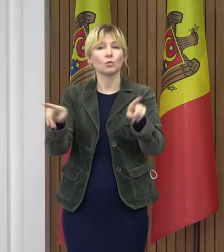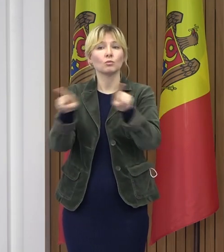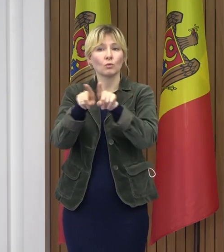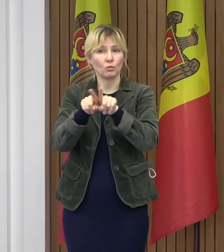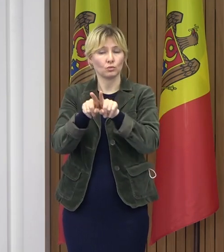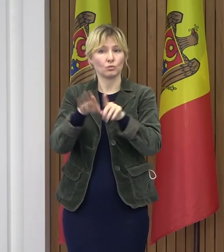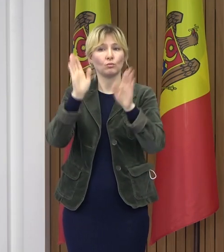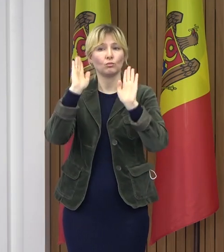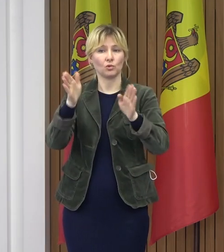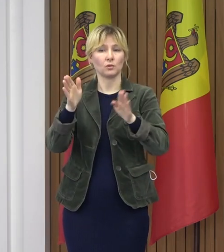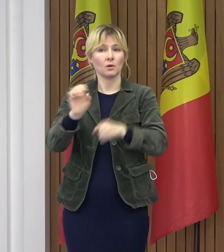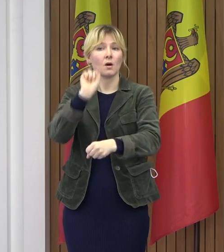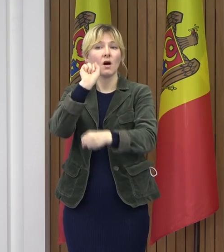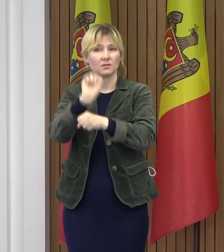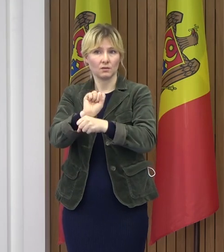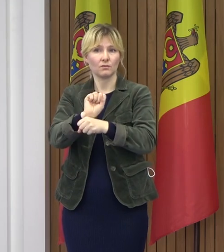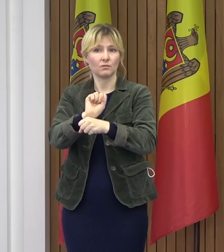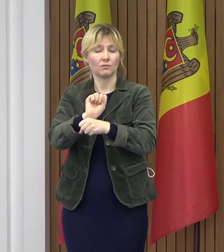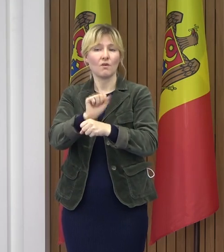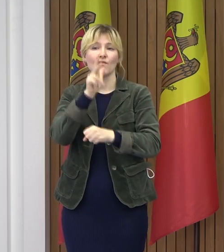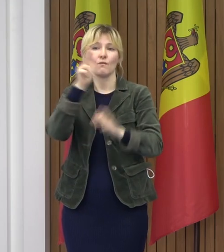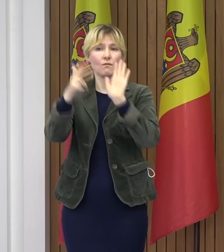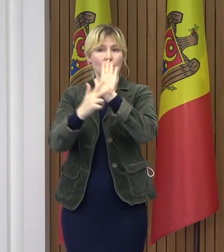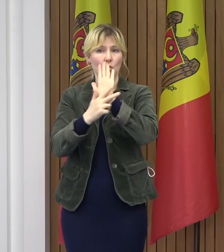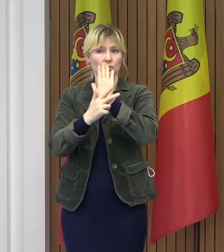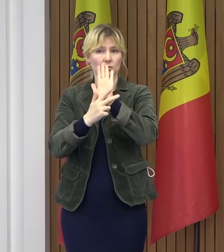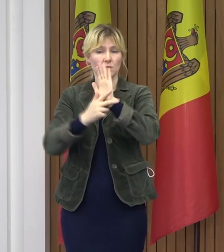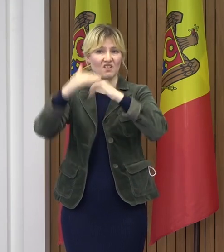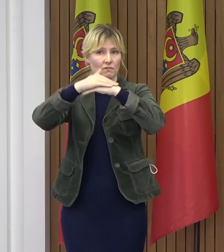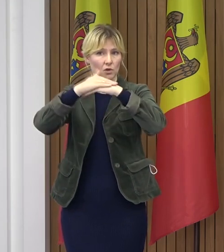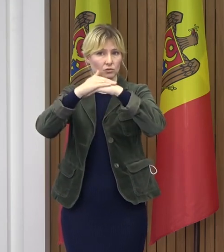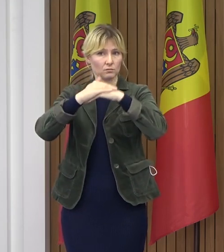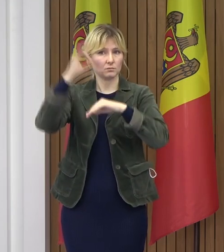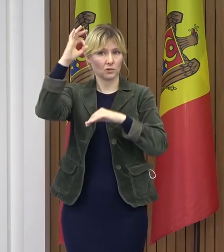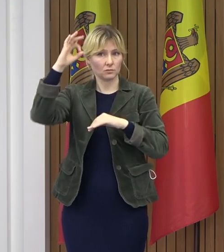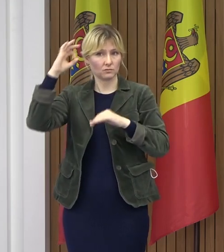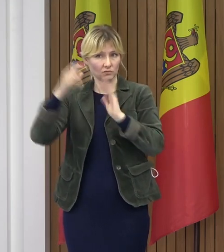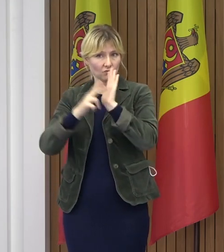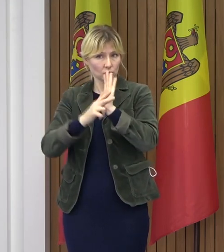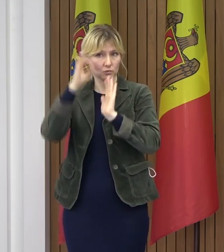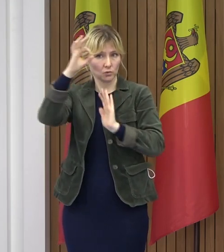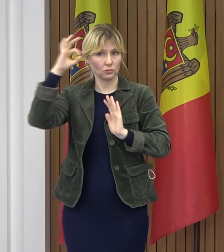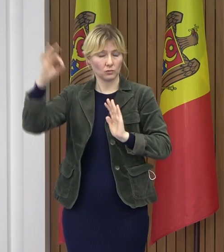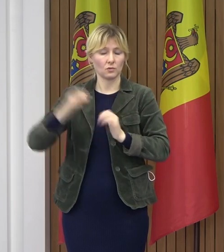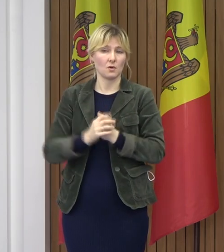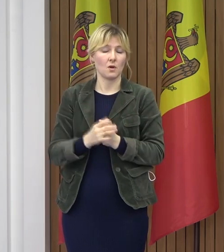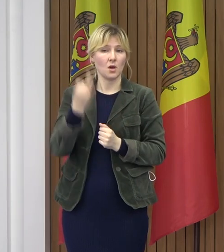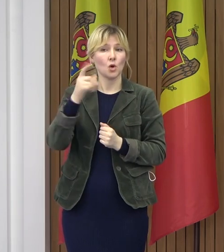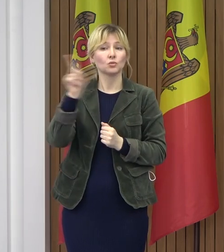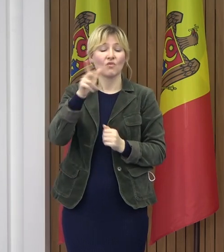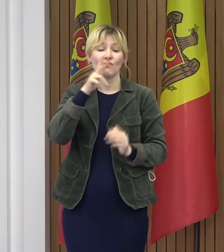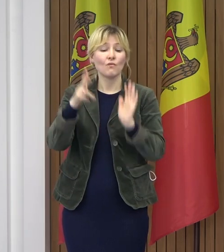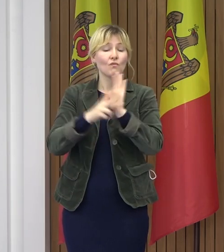cu clienții la ora 20.00, urmând ca între ora 20